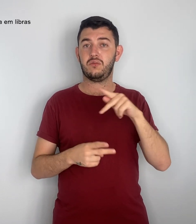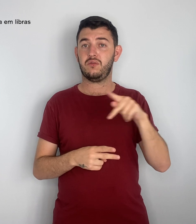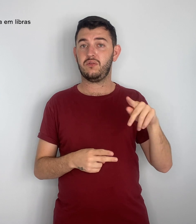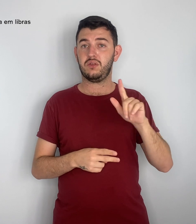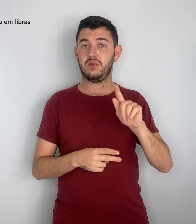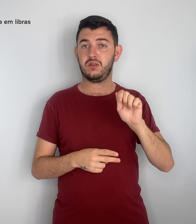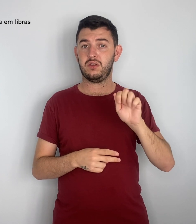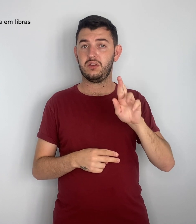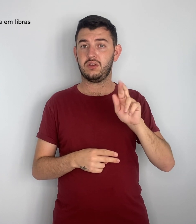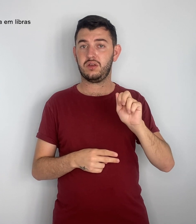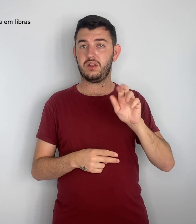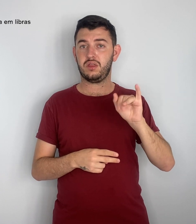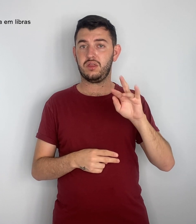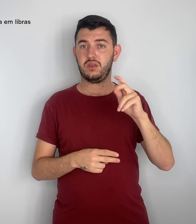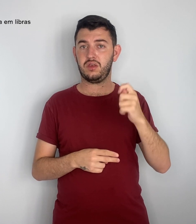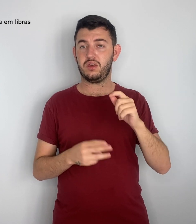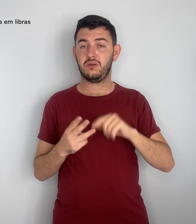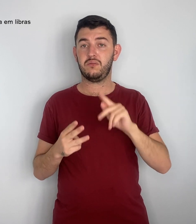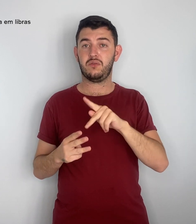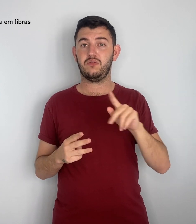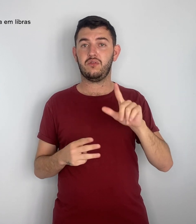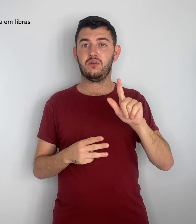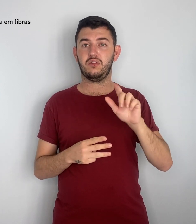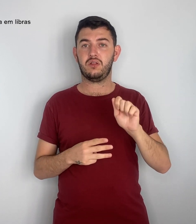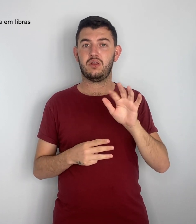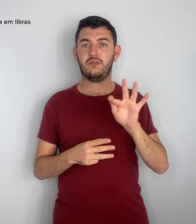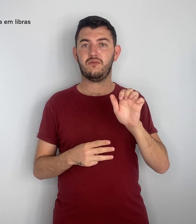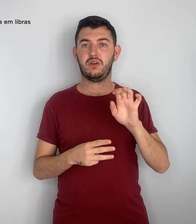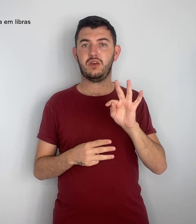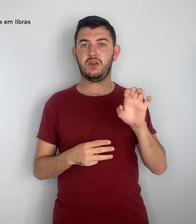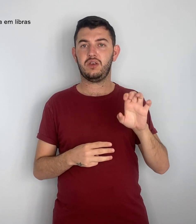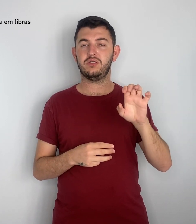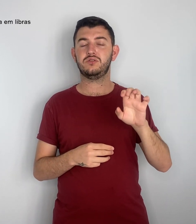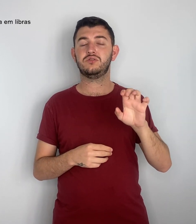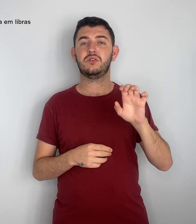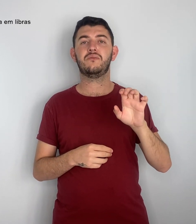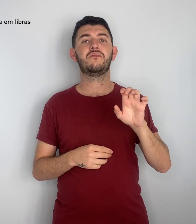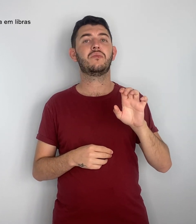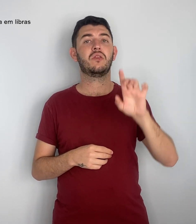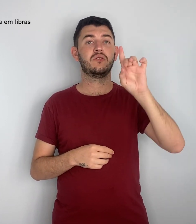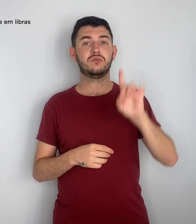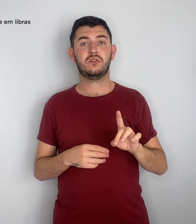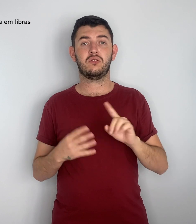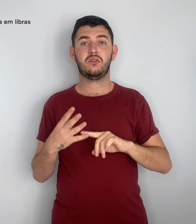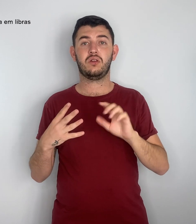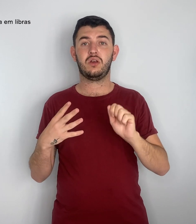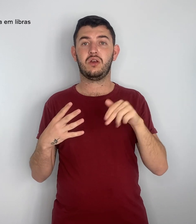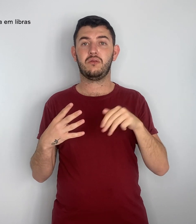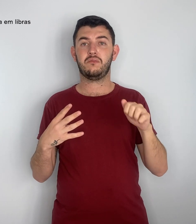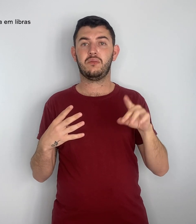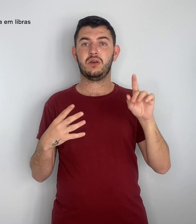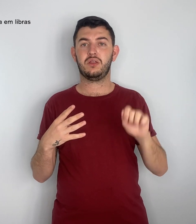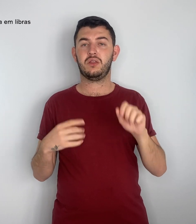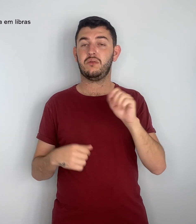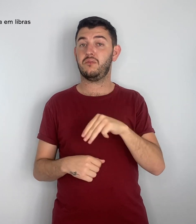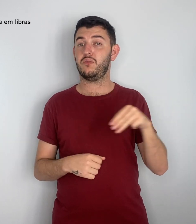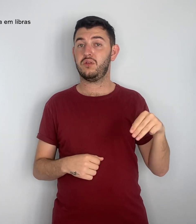Formiga, que é o diretor da escola, Amanda Gonçalves, a monitora, professora Maria Chaves e